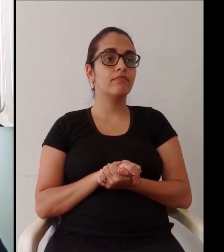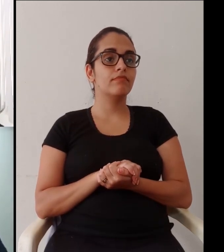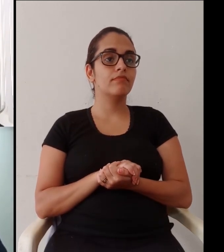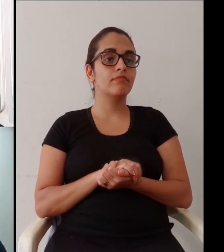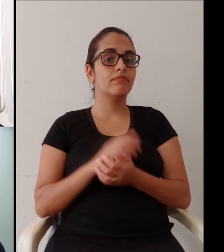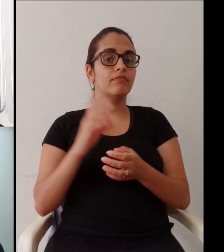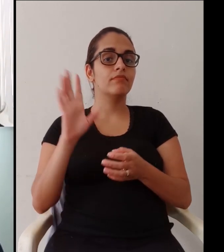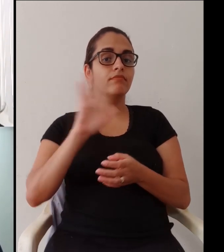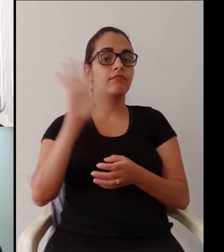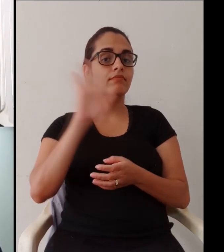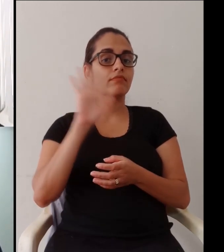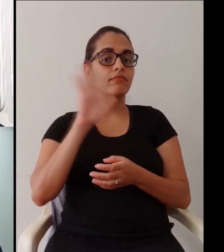Dani, voltei?